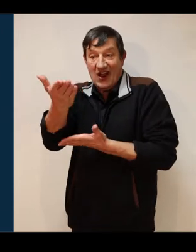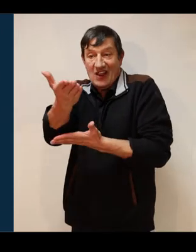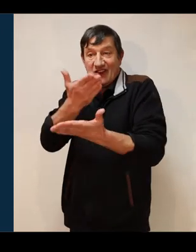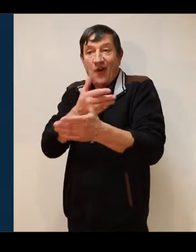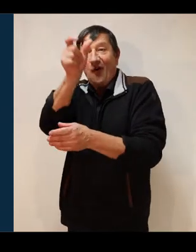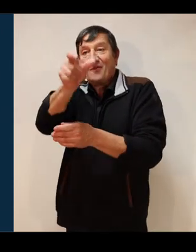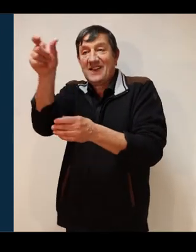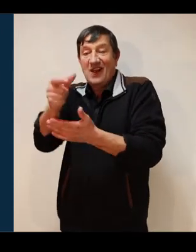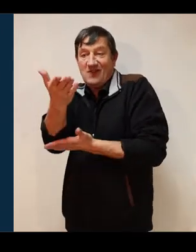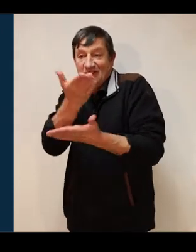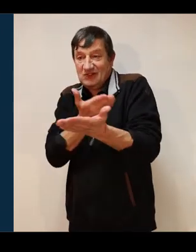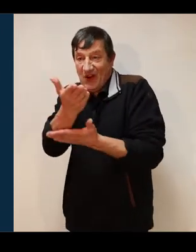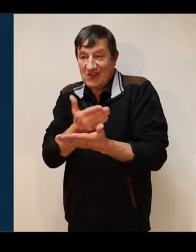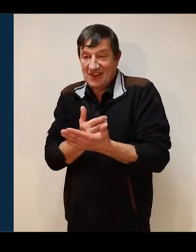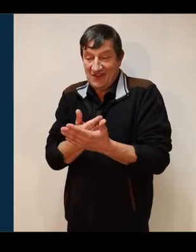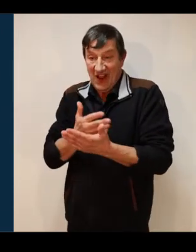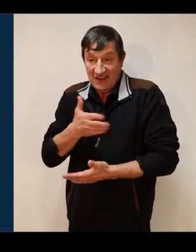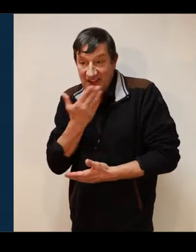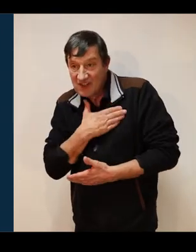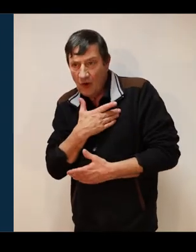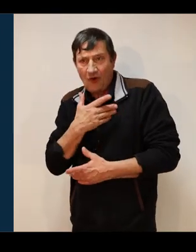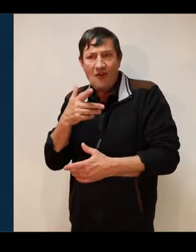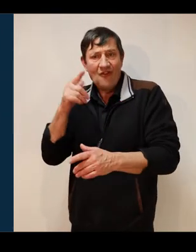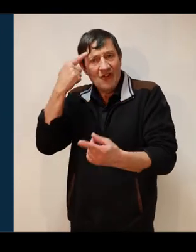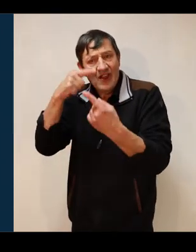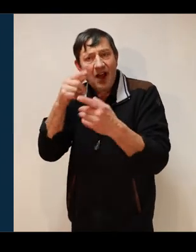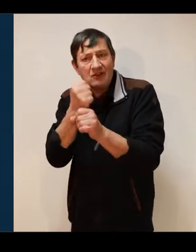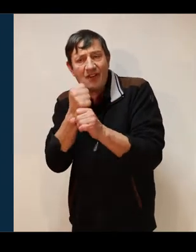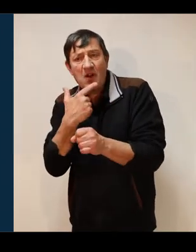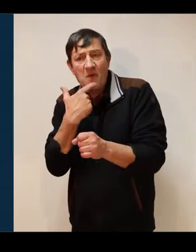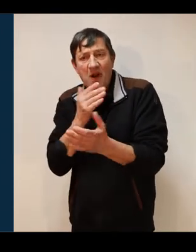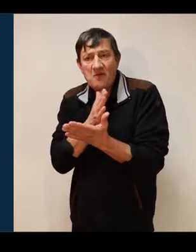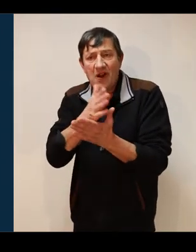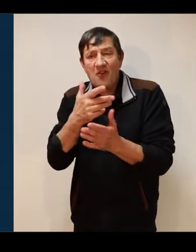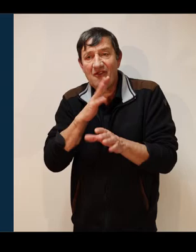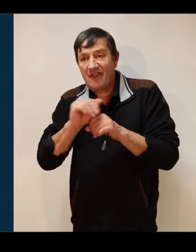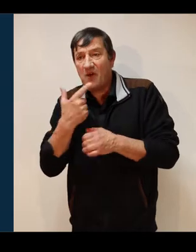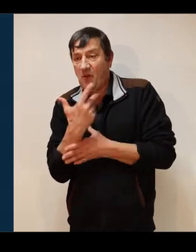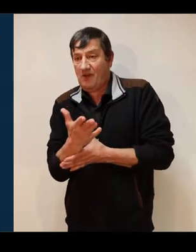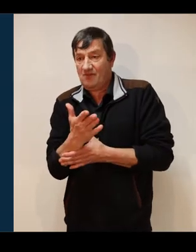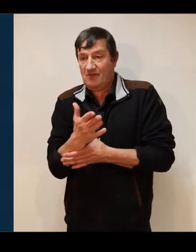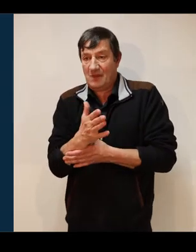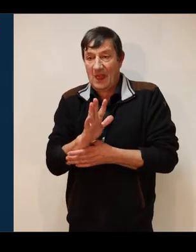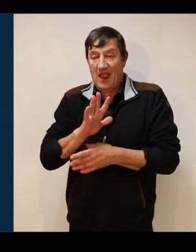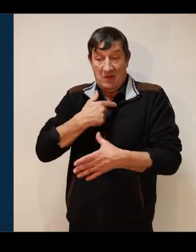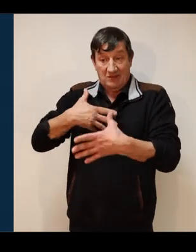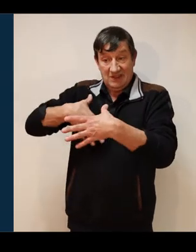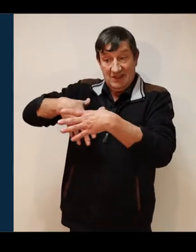autres membres de l'équipe. Intéressez-vous à leur mission, à leur parcours. En effet, vous allez intégrer une équipe